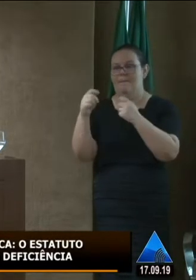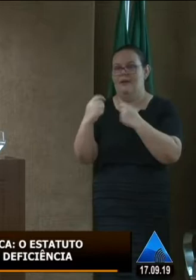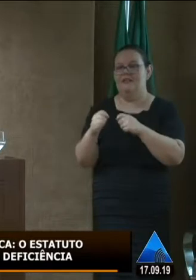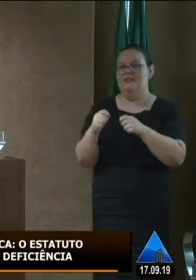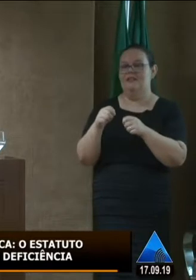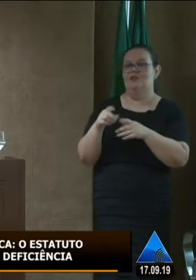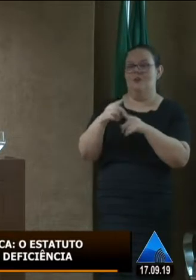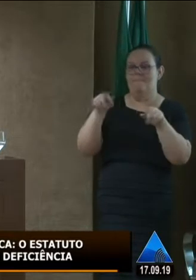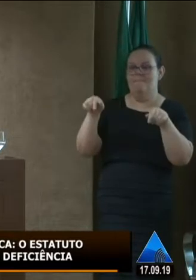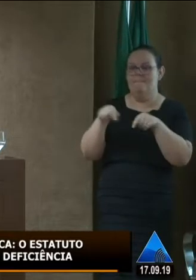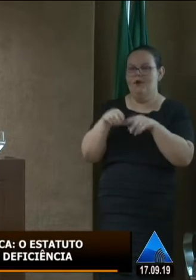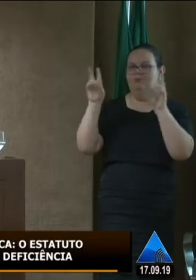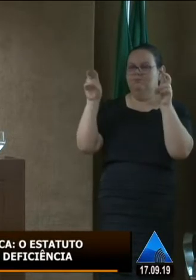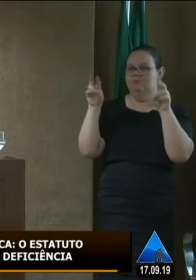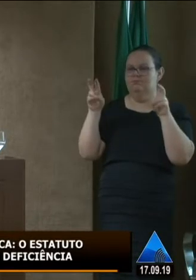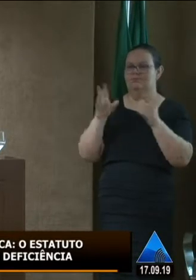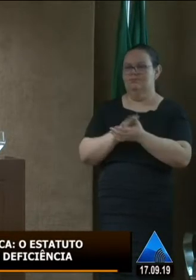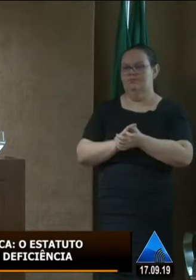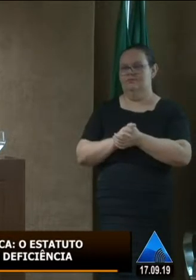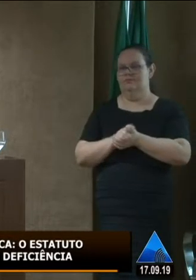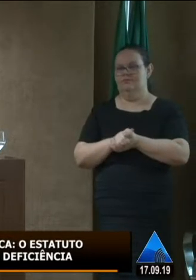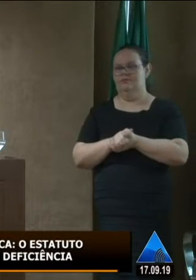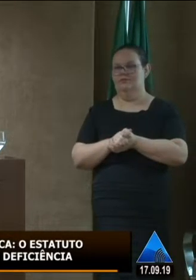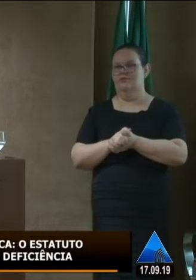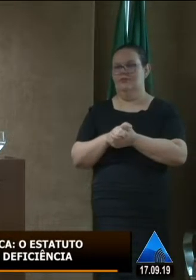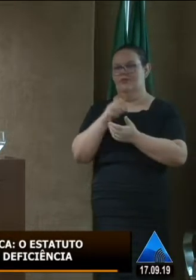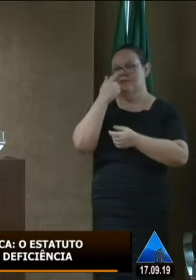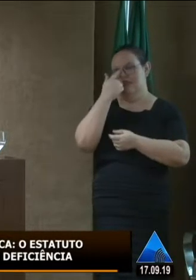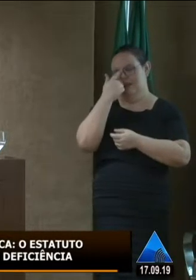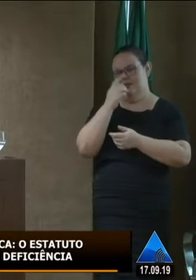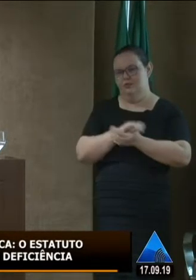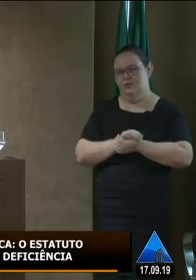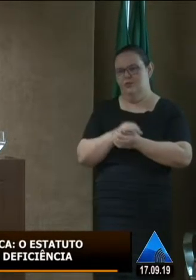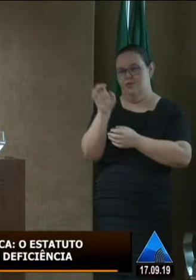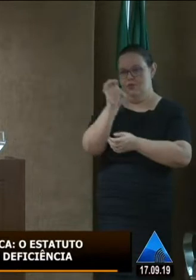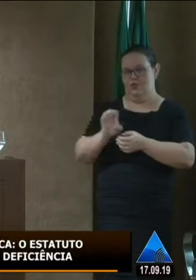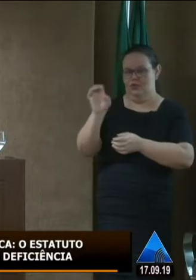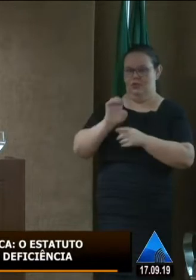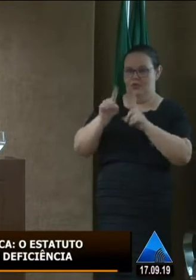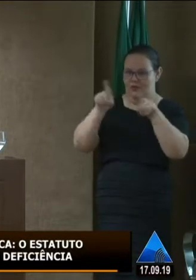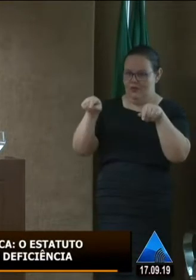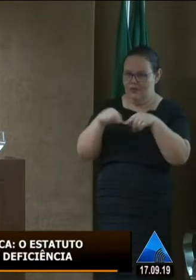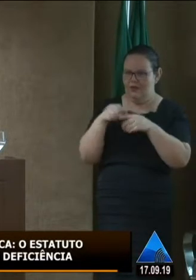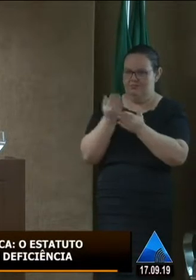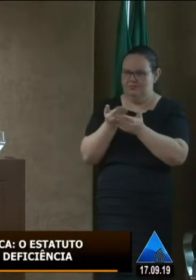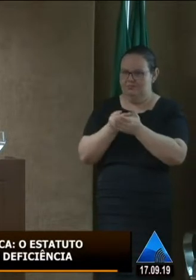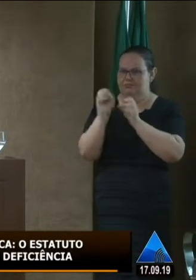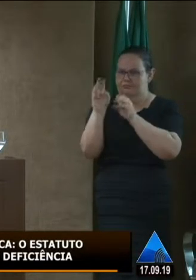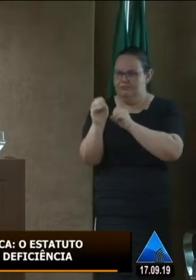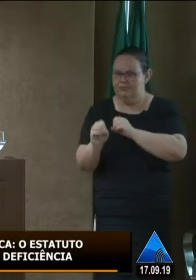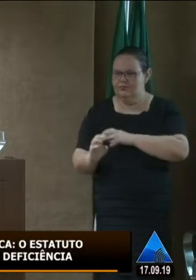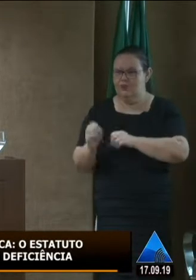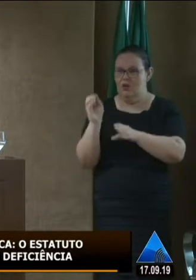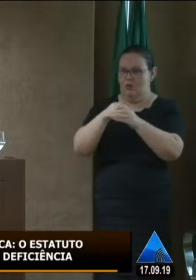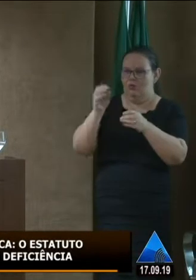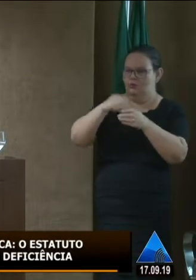tanto a secretaria de saúde quanto a sua secretaria de um plano estadual onde a gente possa colocar as